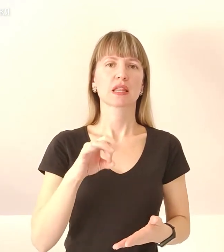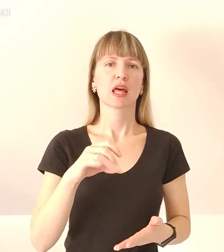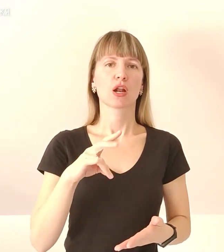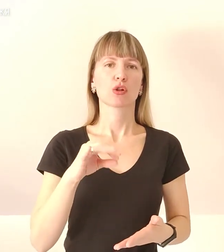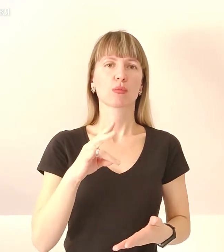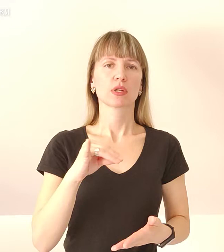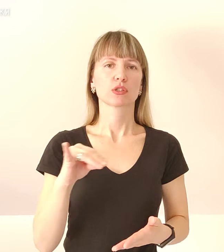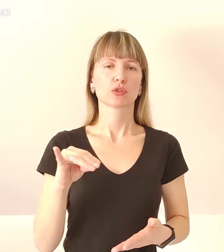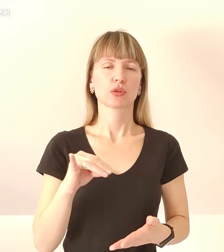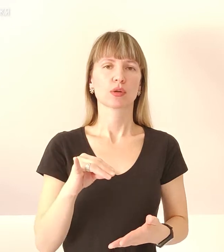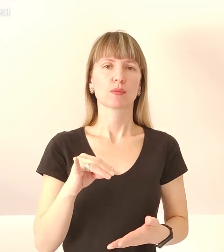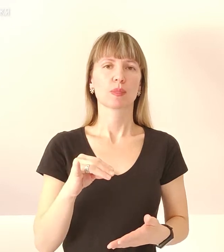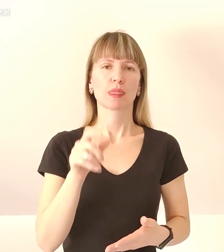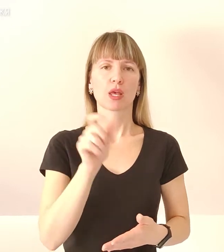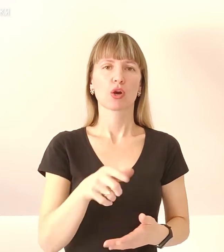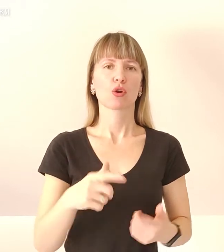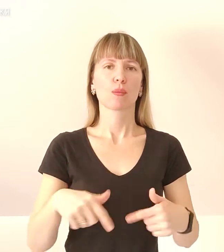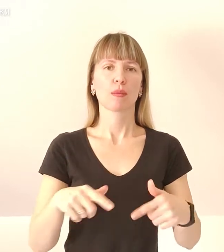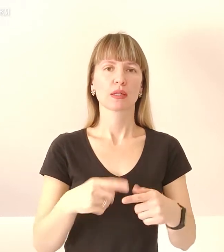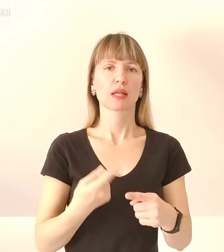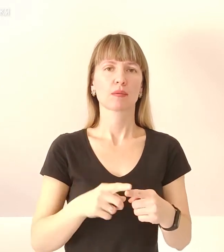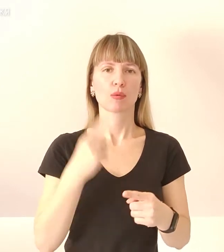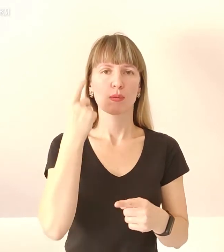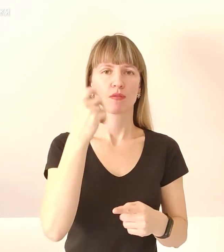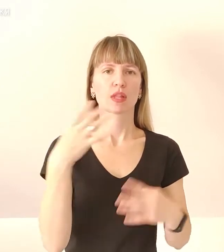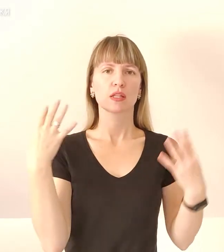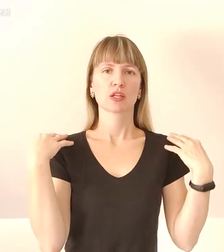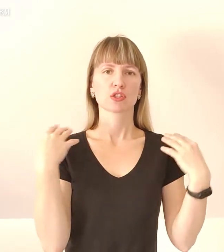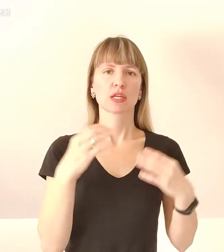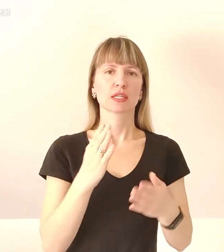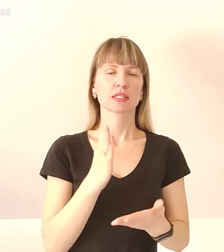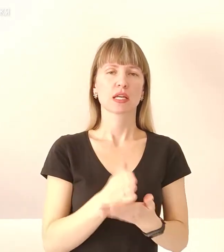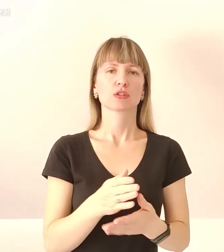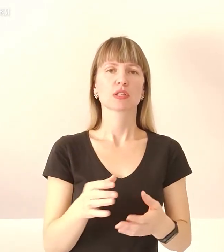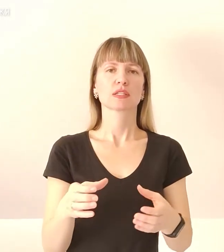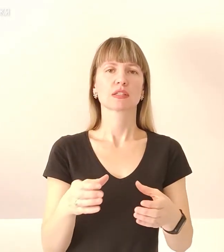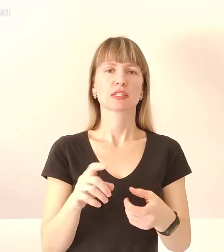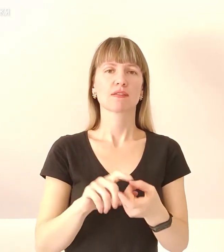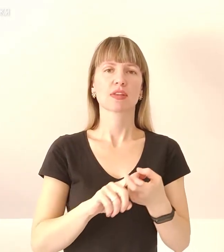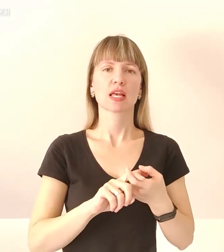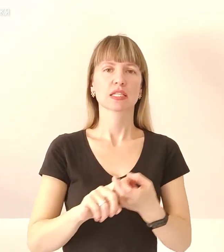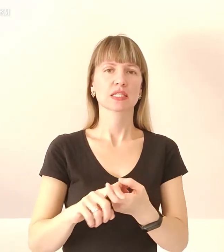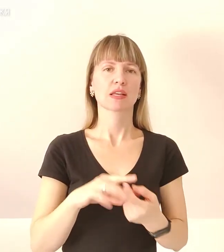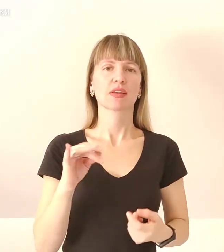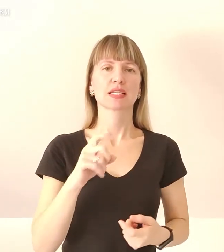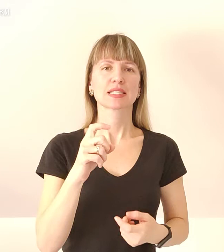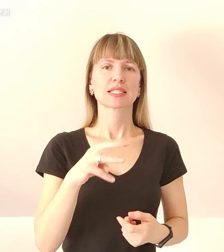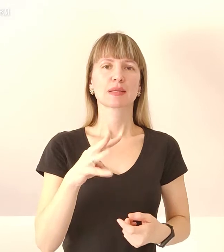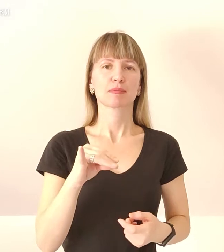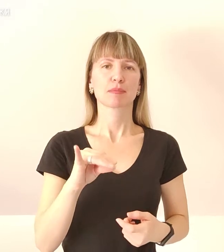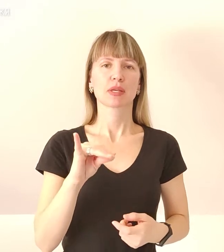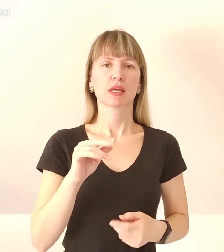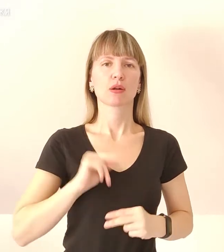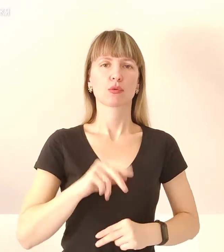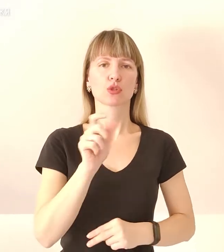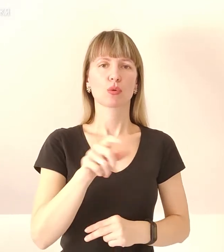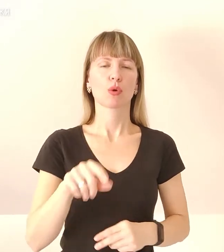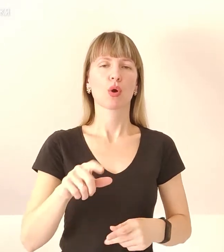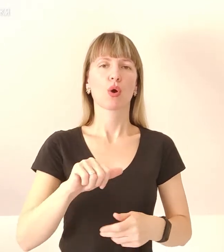громади. Про це повідомила начальниця сектору зв'язків із ЗМІ та роботи з громадськістю Головного управління